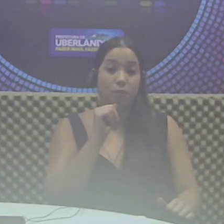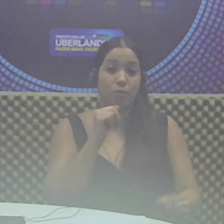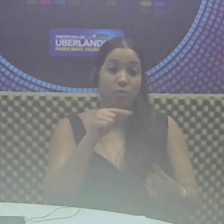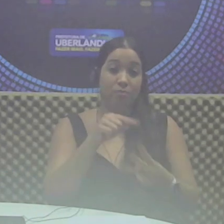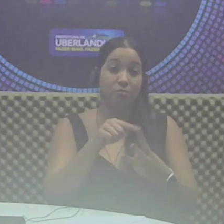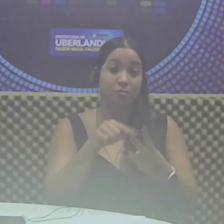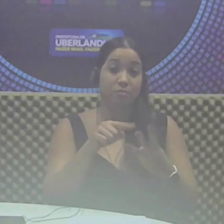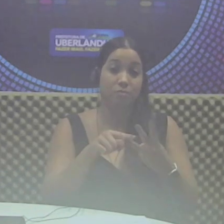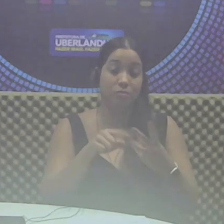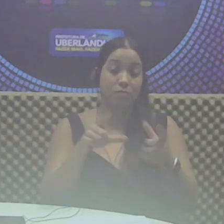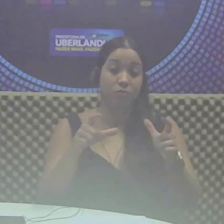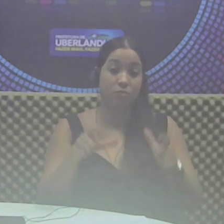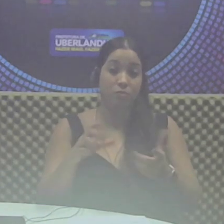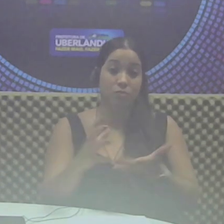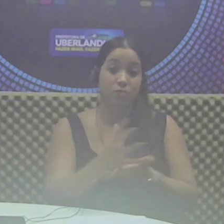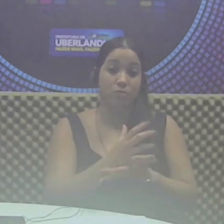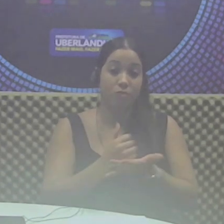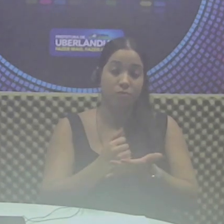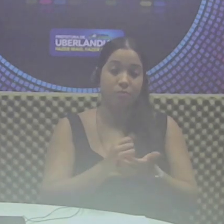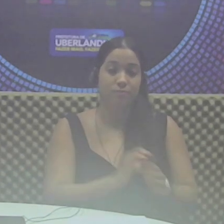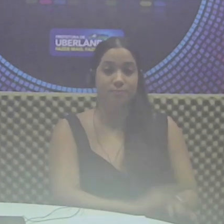pontos de arrecadação do movimento.